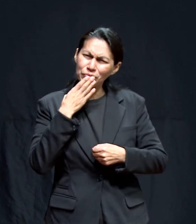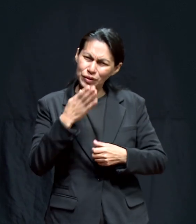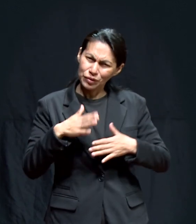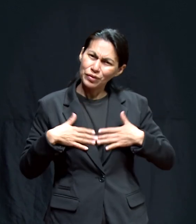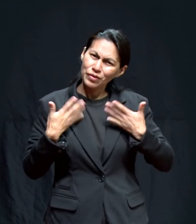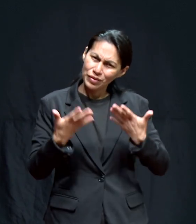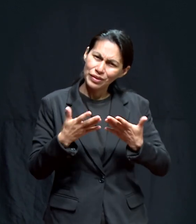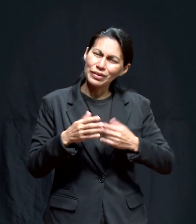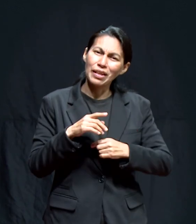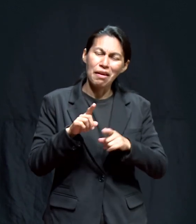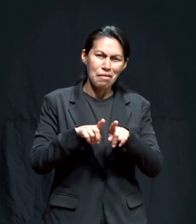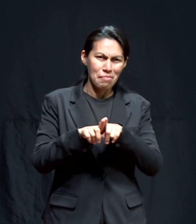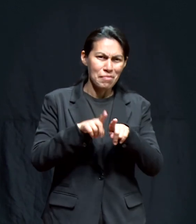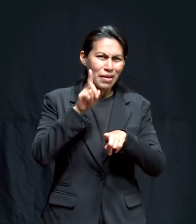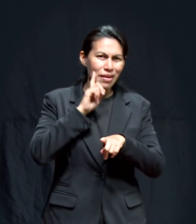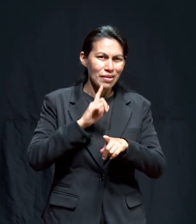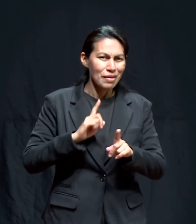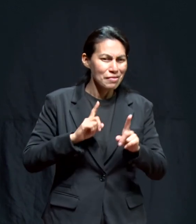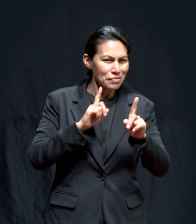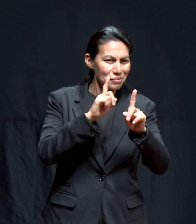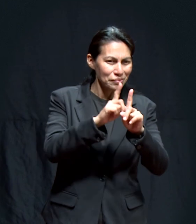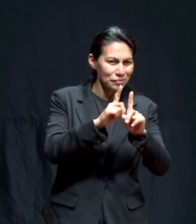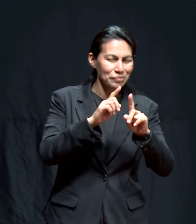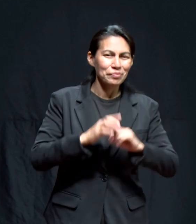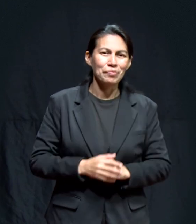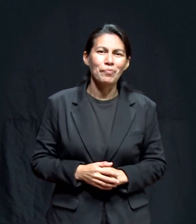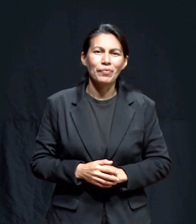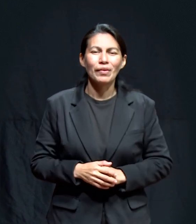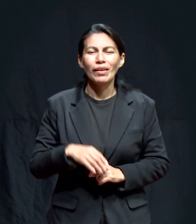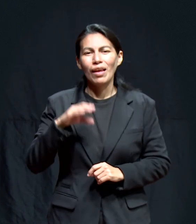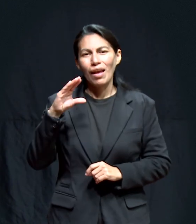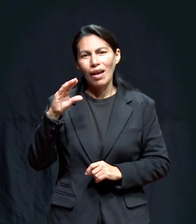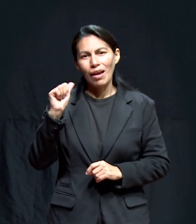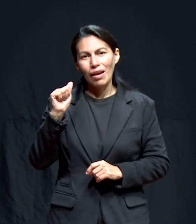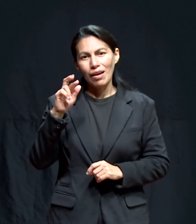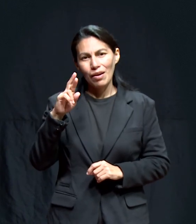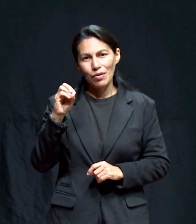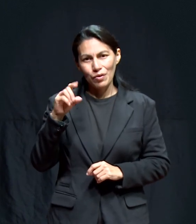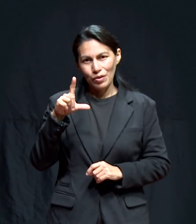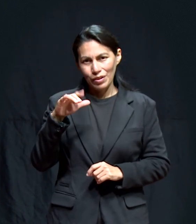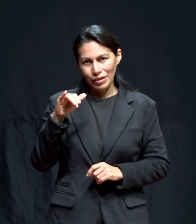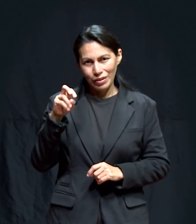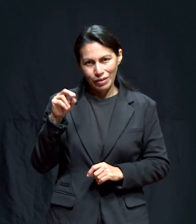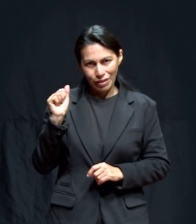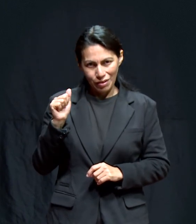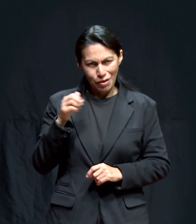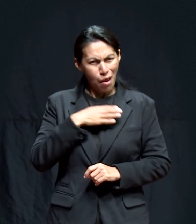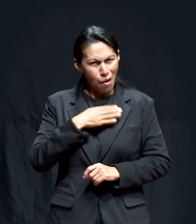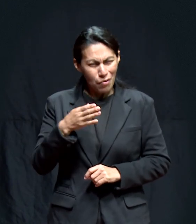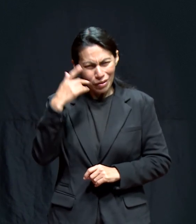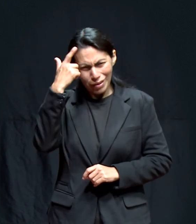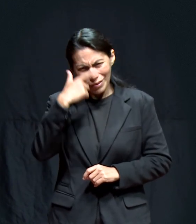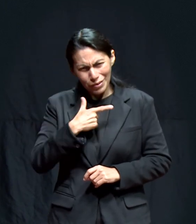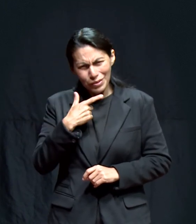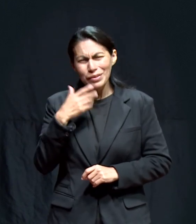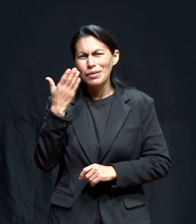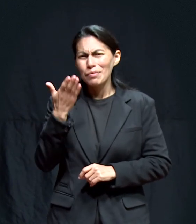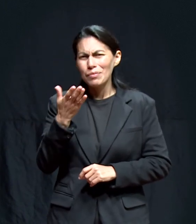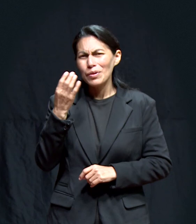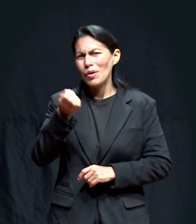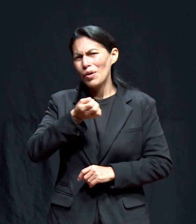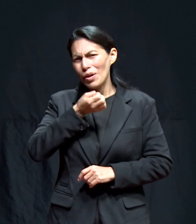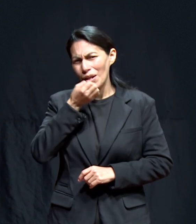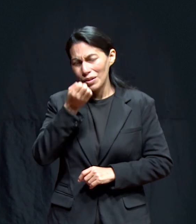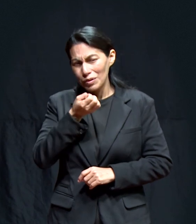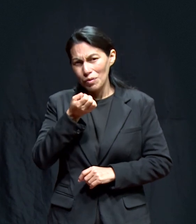ir a ver a tu hermana Carolina Buenas noches Dios bendiga a cada uno de ustedes Pido oración por un